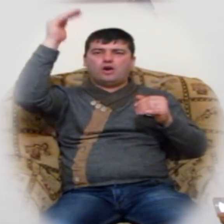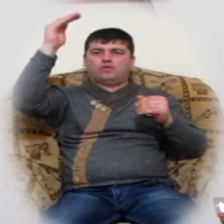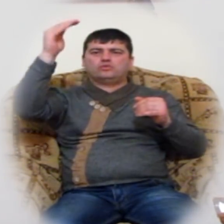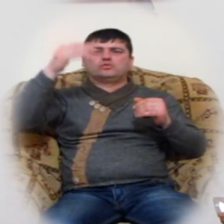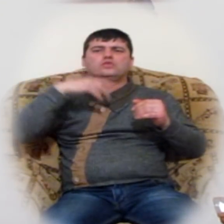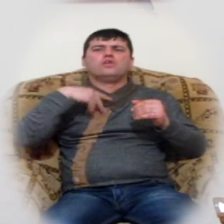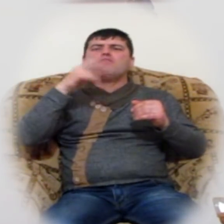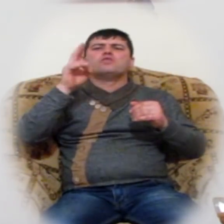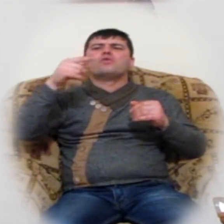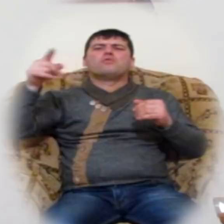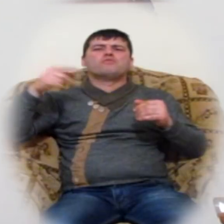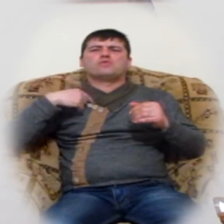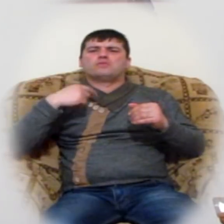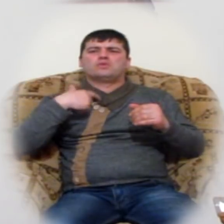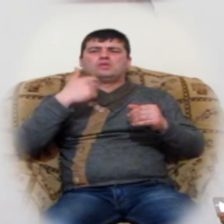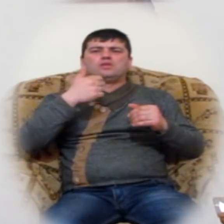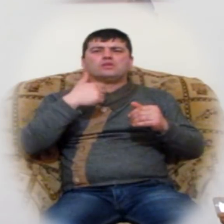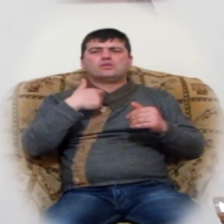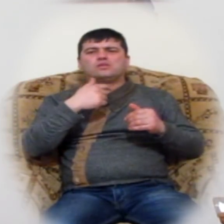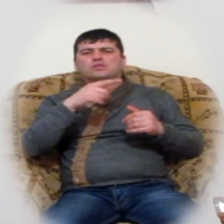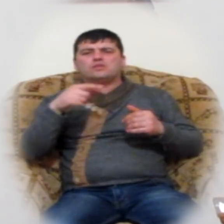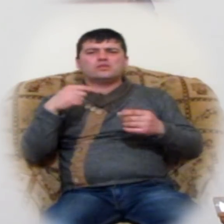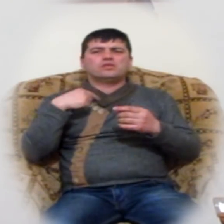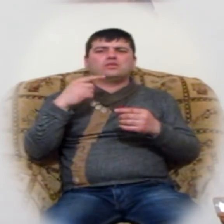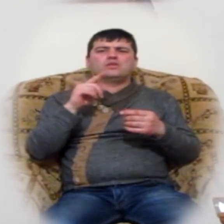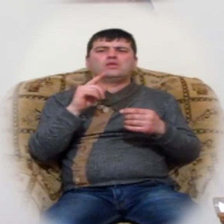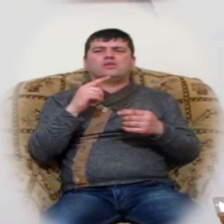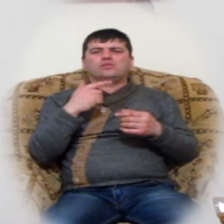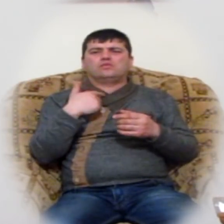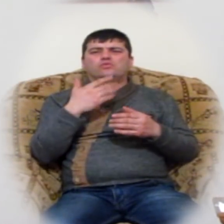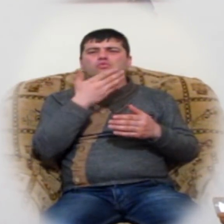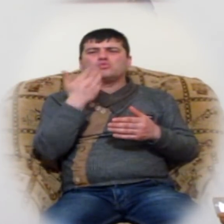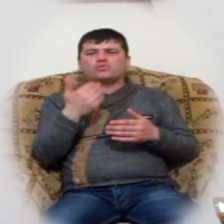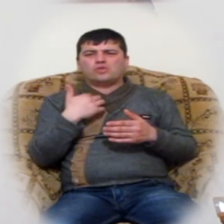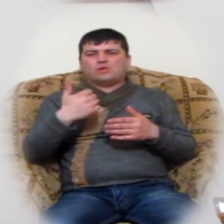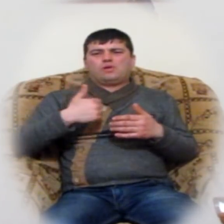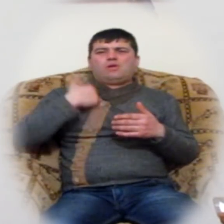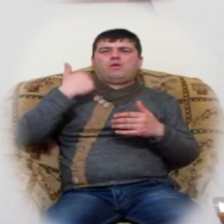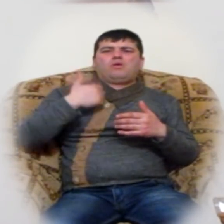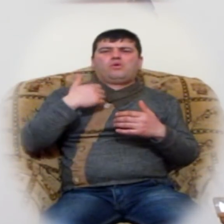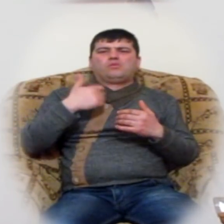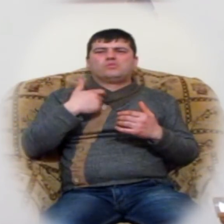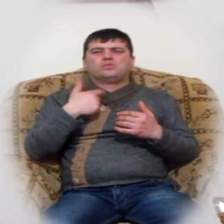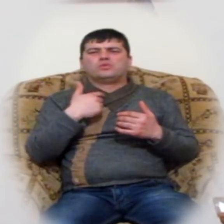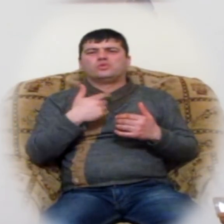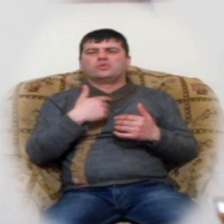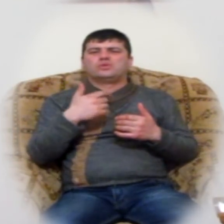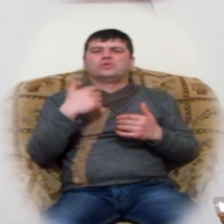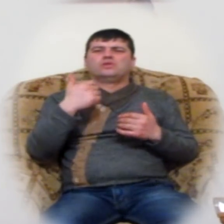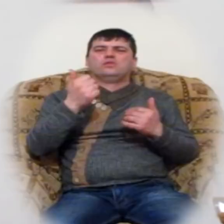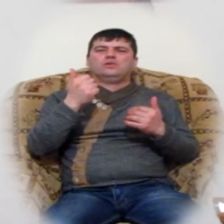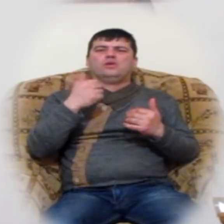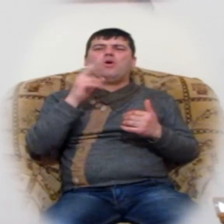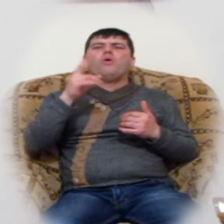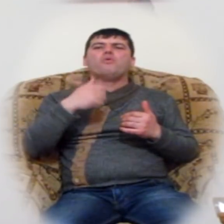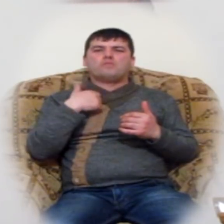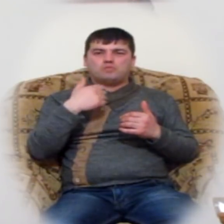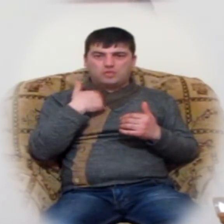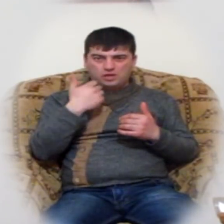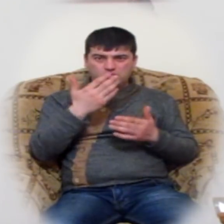Ոչ մեգը դ, ոչ մեգի դեմ չունենակ պարտեննալու արիտ։ Այլով որ պարտեն նա, տիրոշմով պար